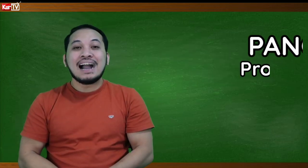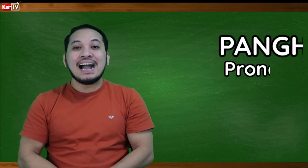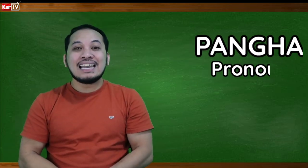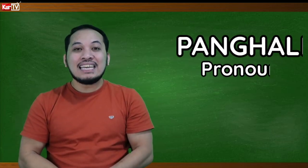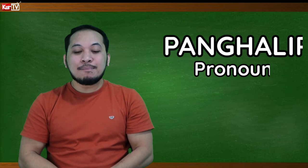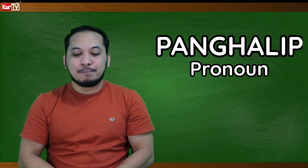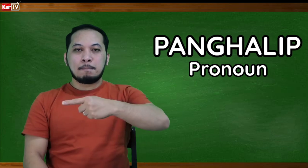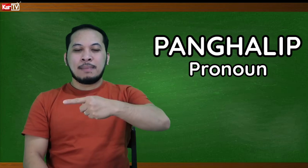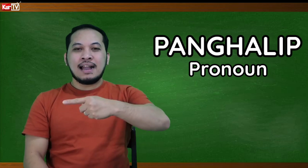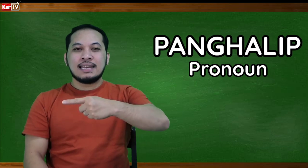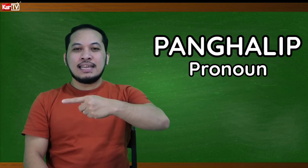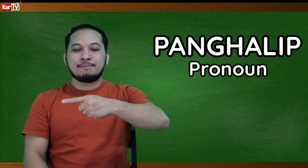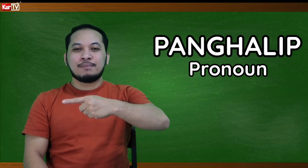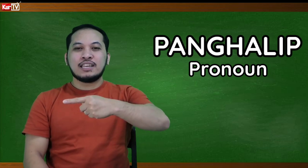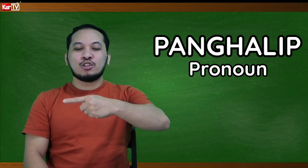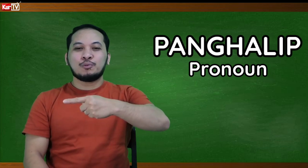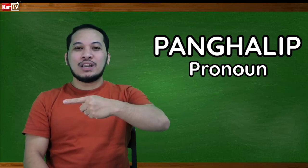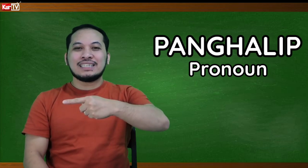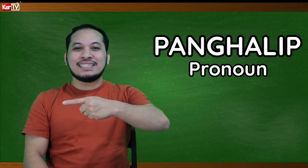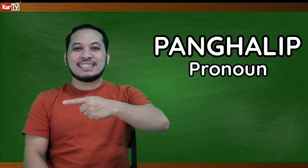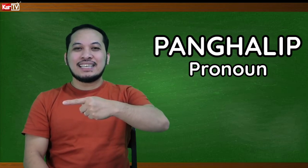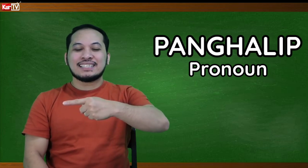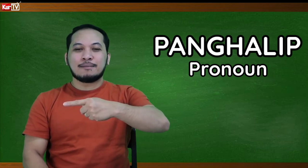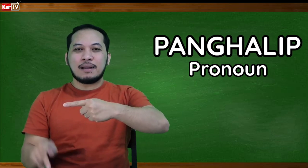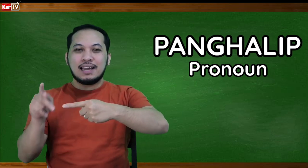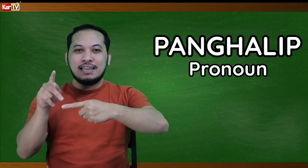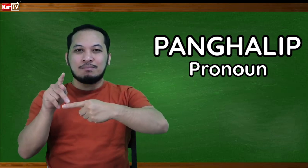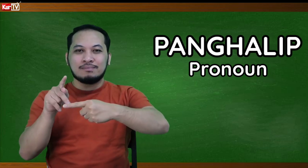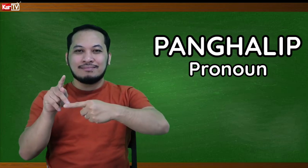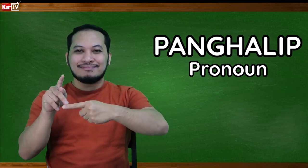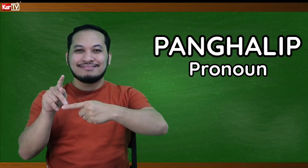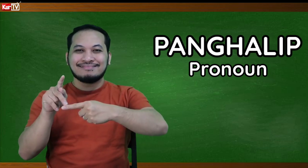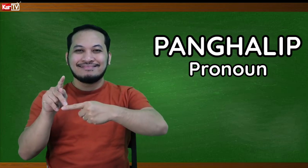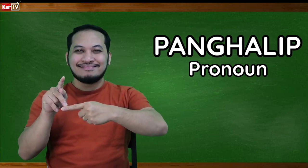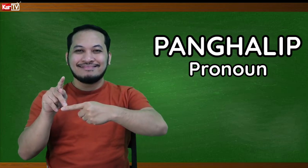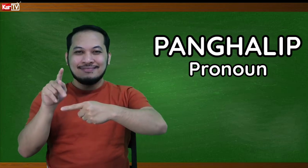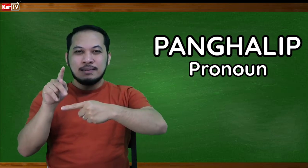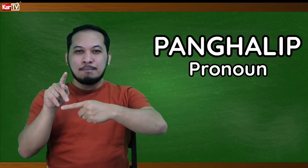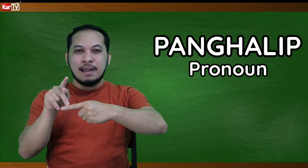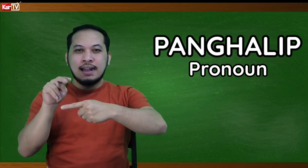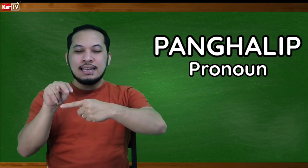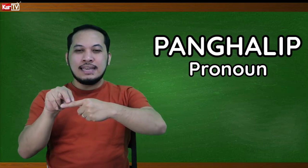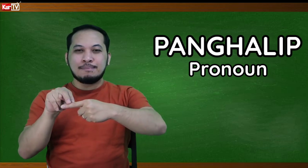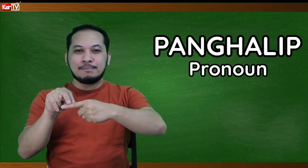Panghalip. Panghalip. Ganito po natin isisenyas ang panghalip. Panghalip.